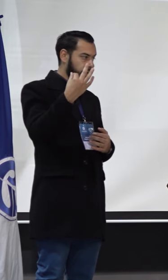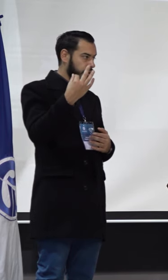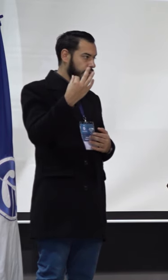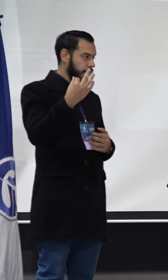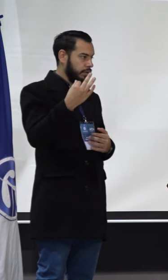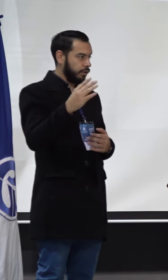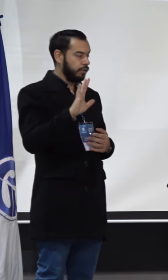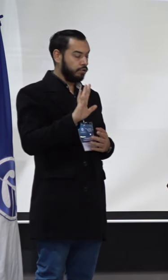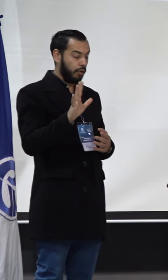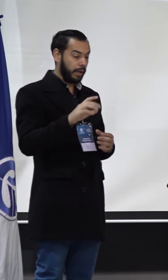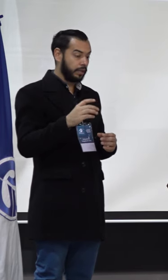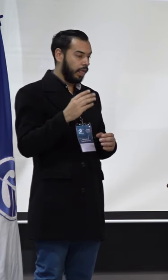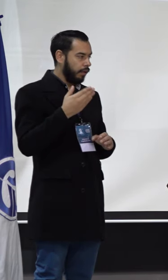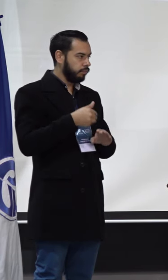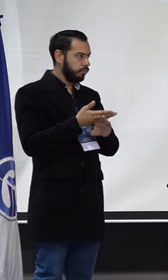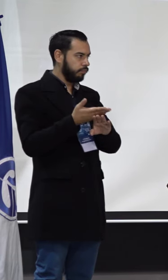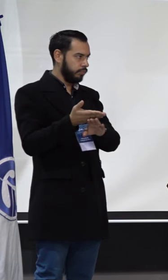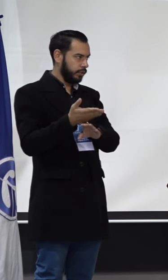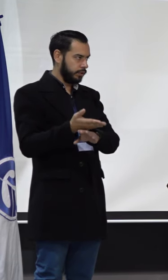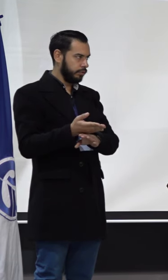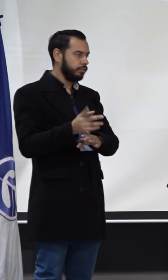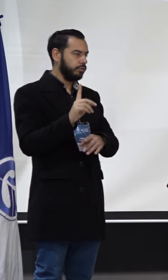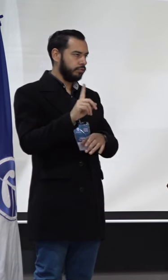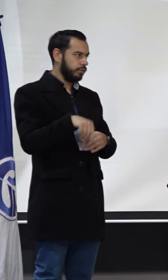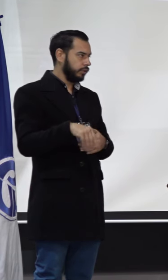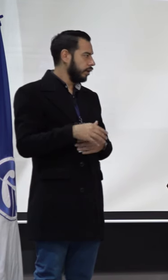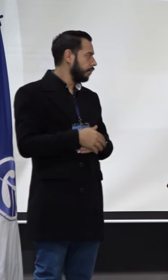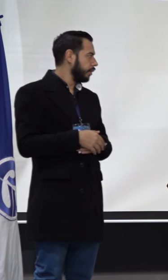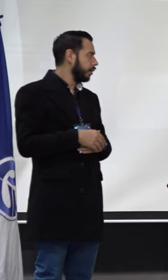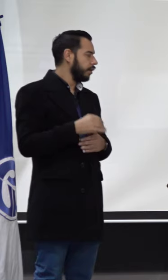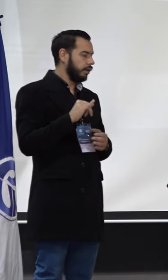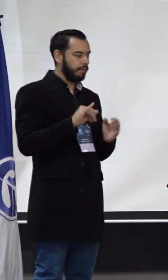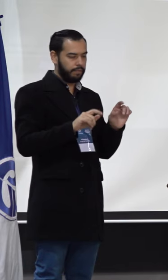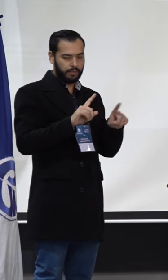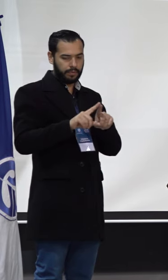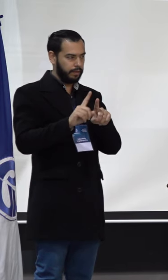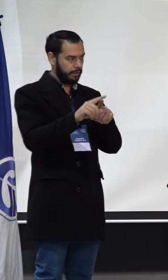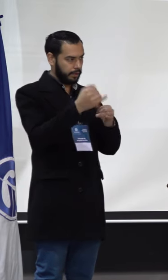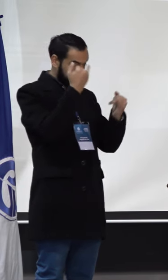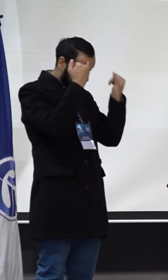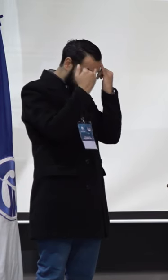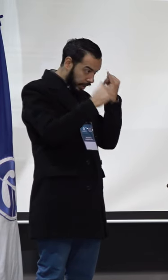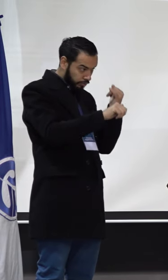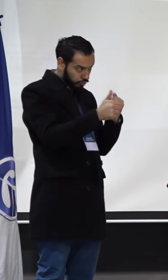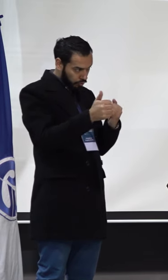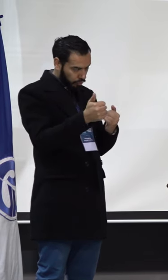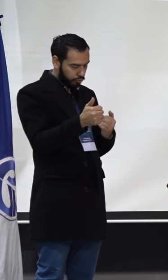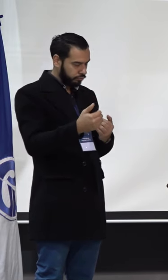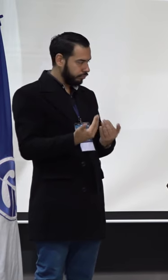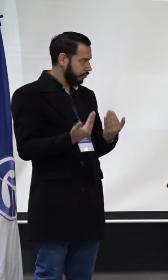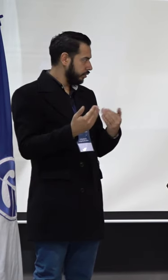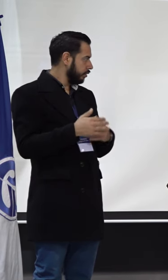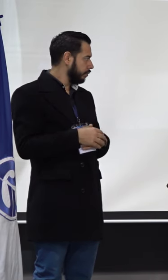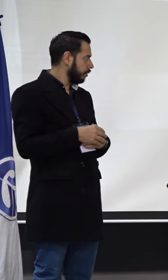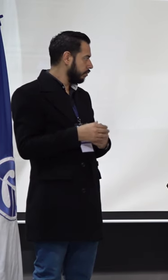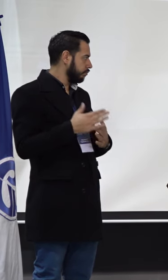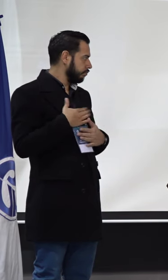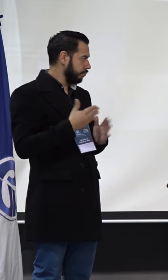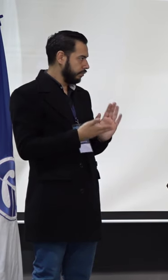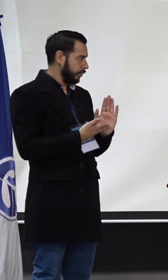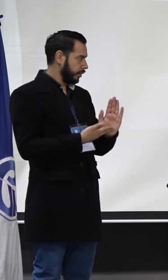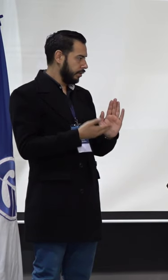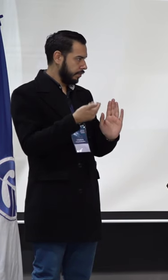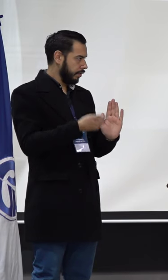sus planteamientos, sino que tengan en cuenta esas buenas ideas que tienen los demás. Esa es mi presentación, mi compañera